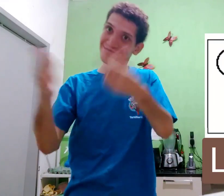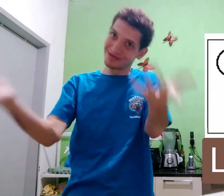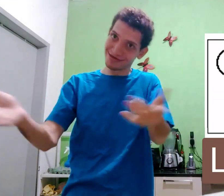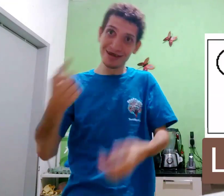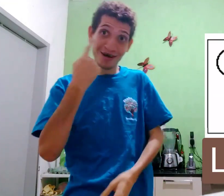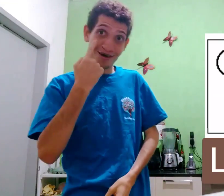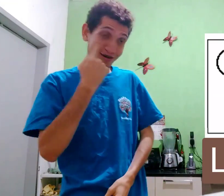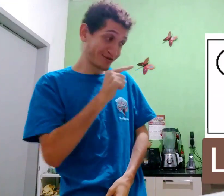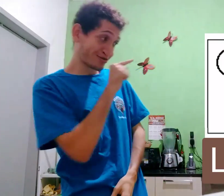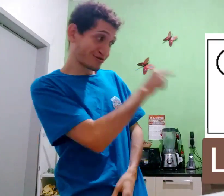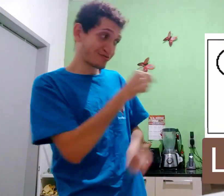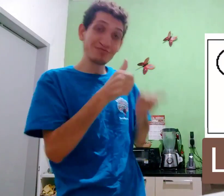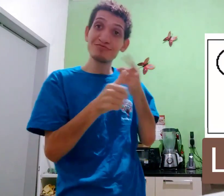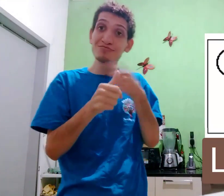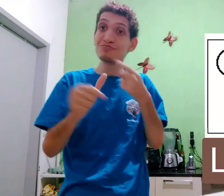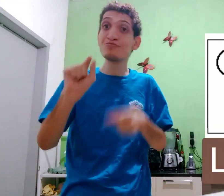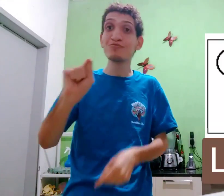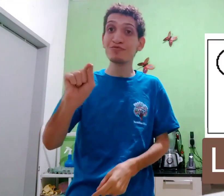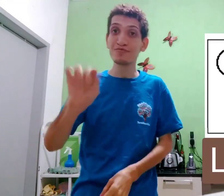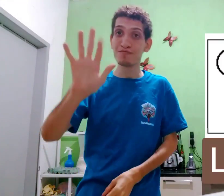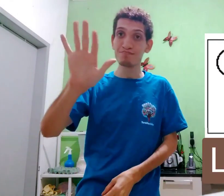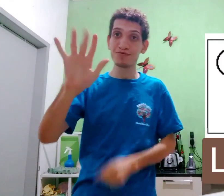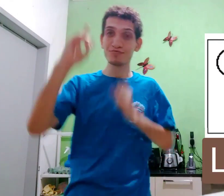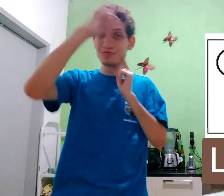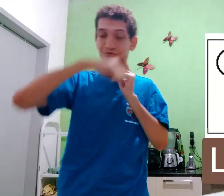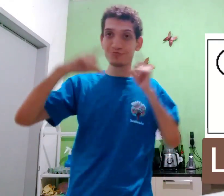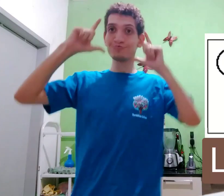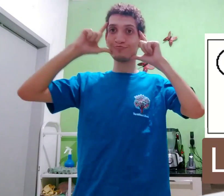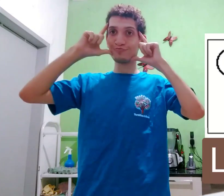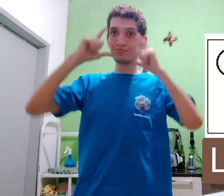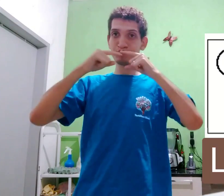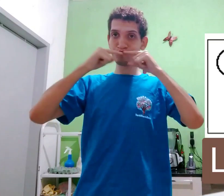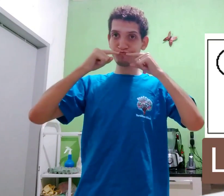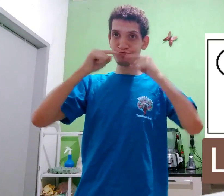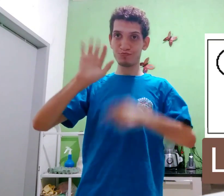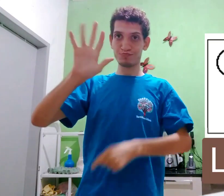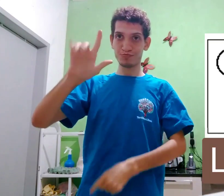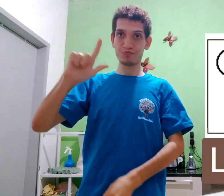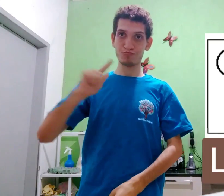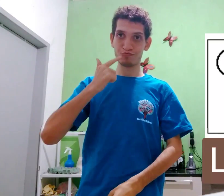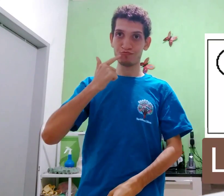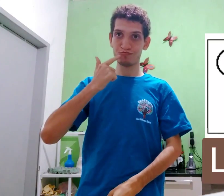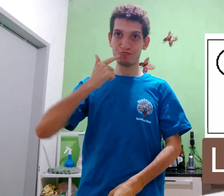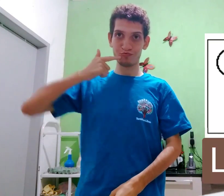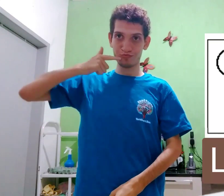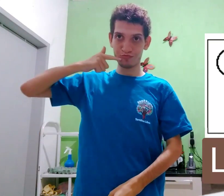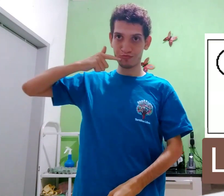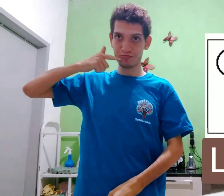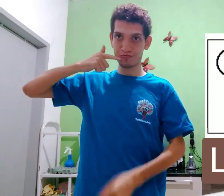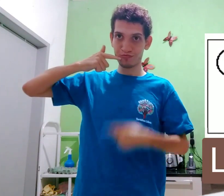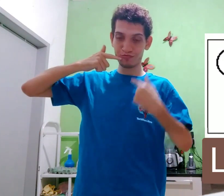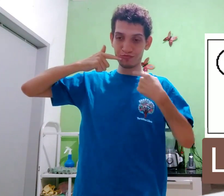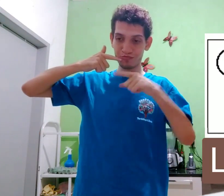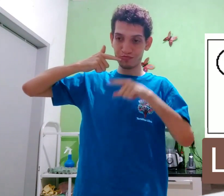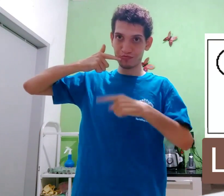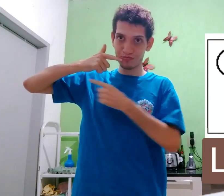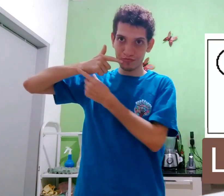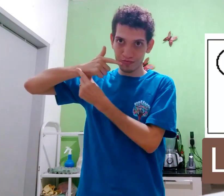esses dois eu vou mostrar. Esse primeiro, que é? Rosto, boca, mão assim,